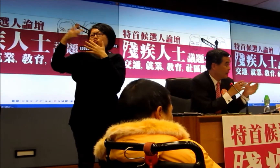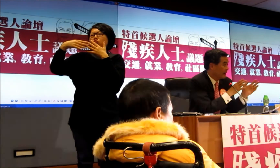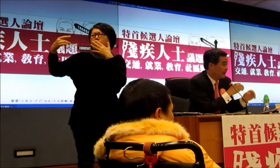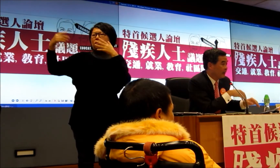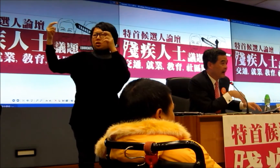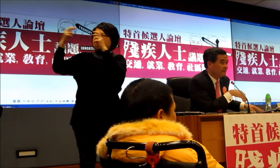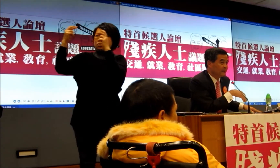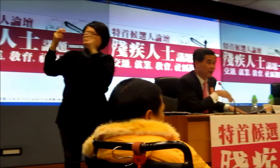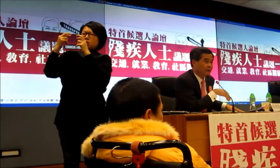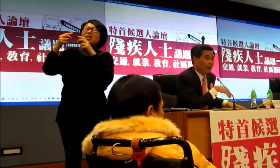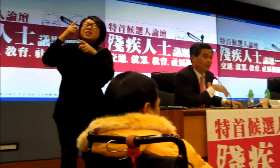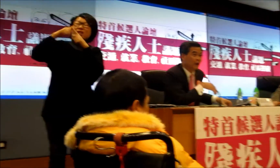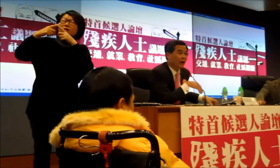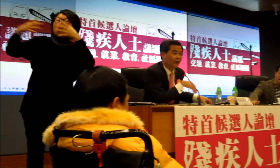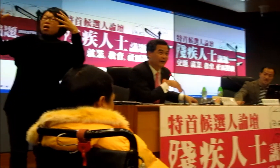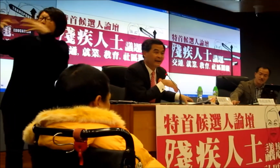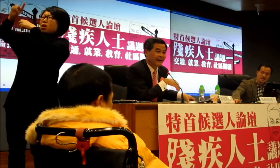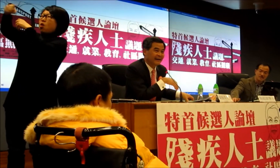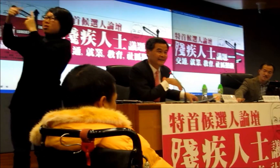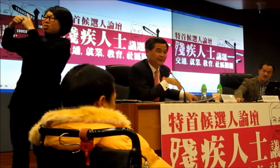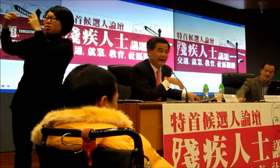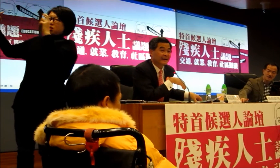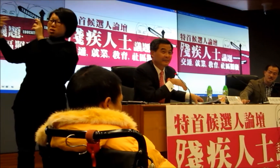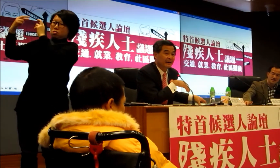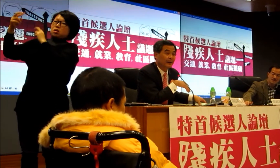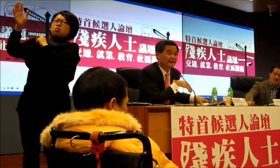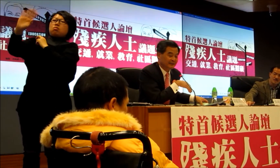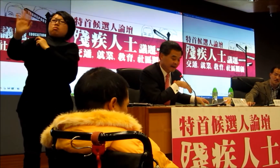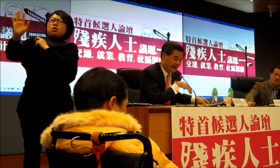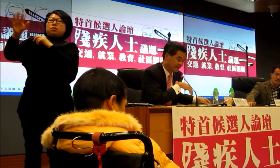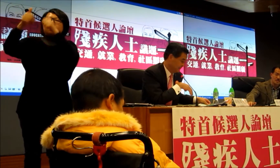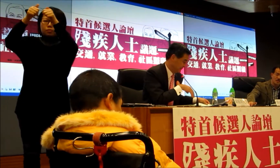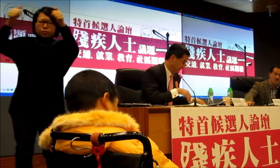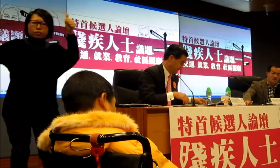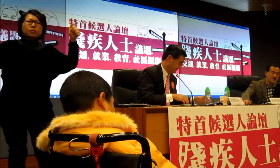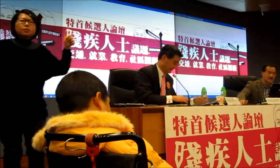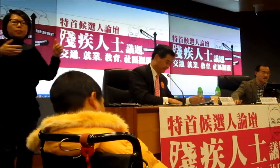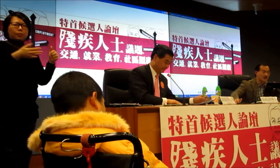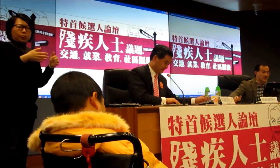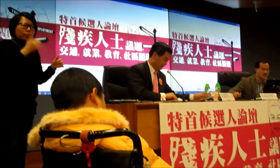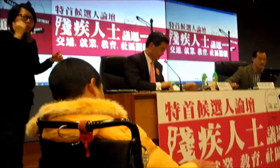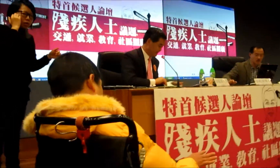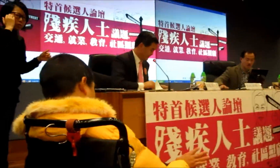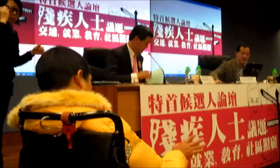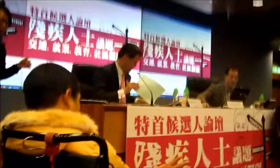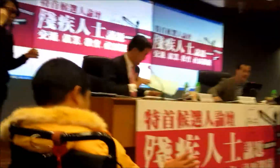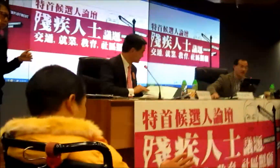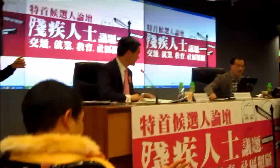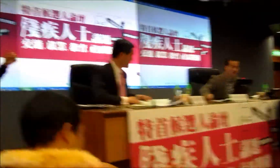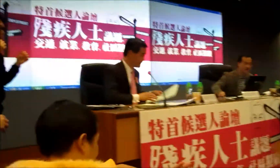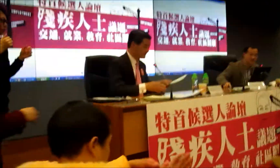所以我並不是說不想和大家結業多謝大家謝謝你CYC